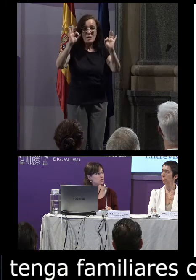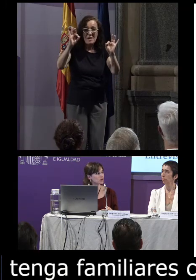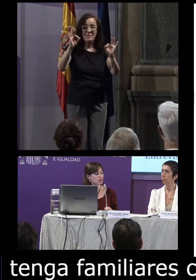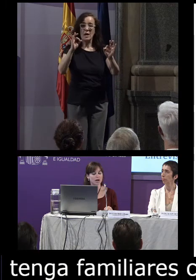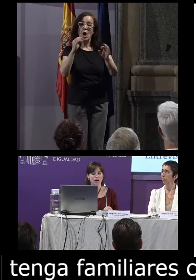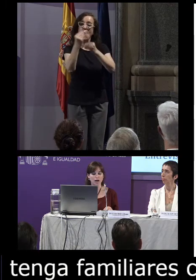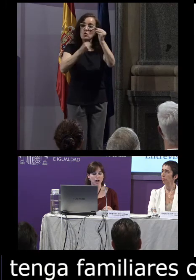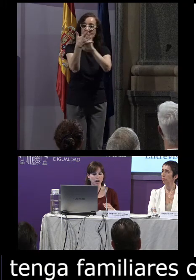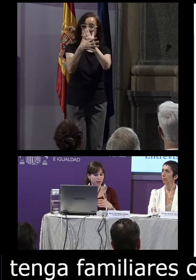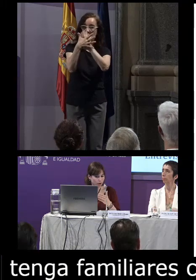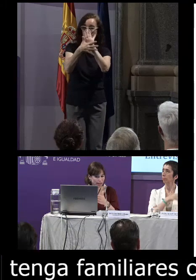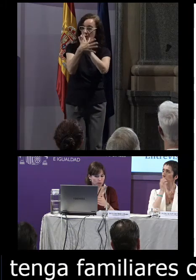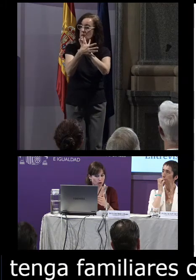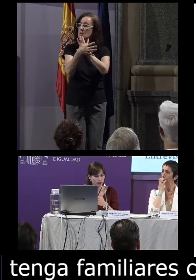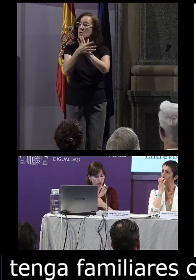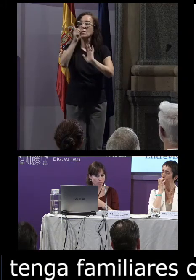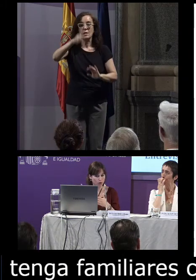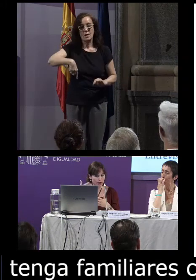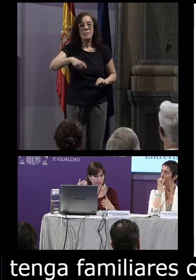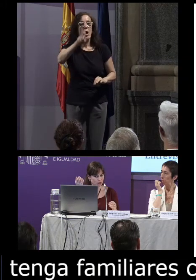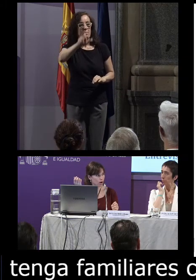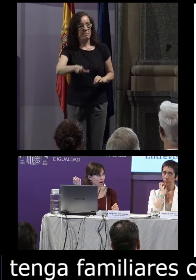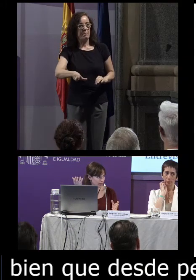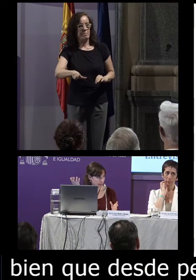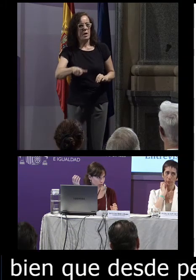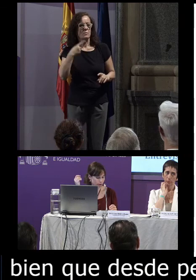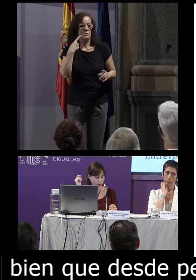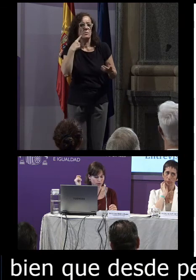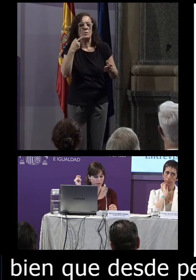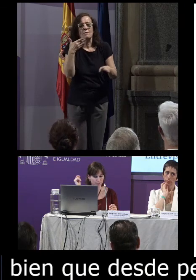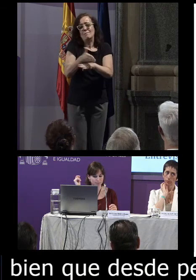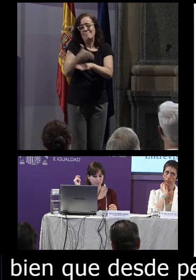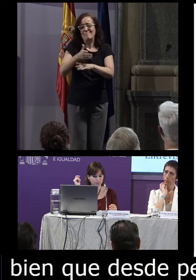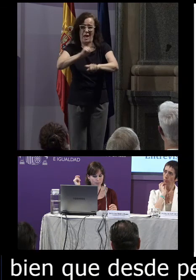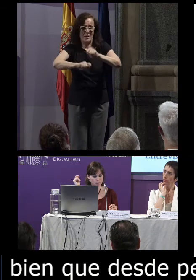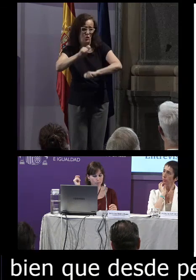de signos y fuera también una persona muy asidua a las asociaciones